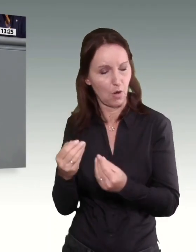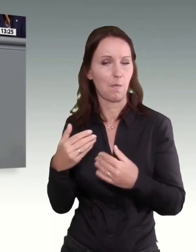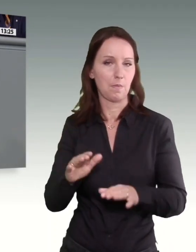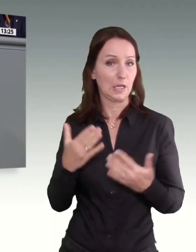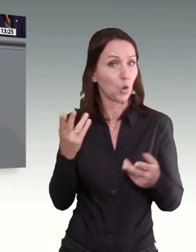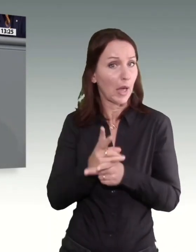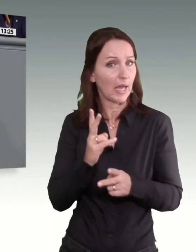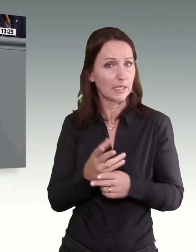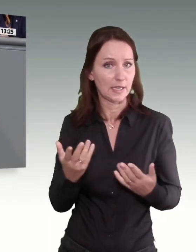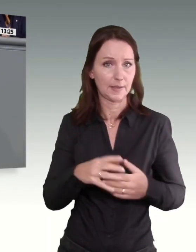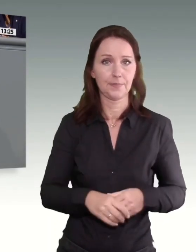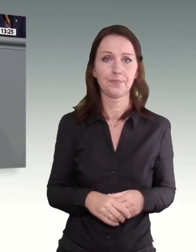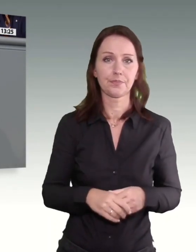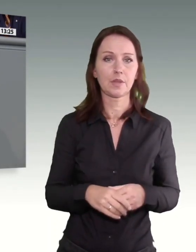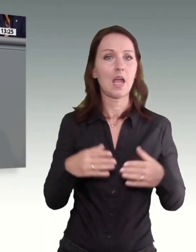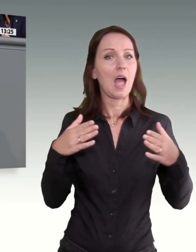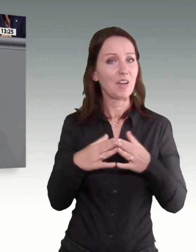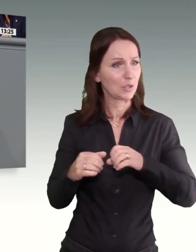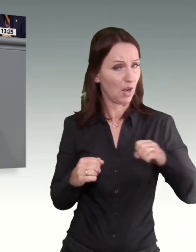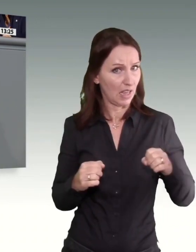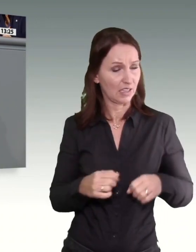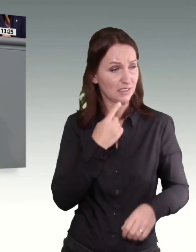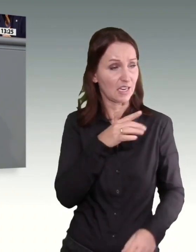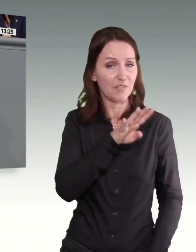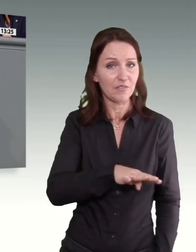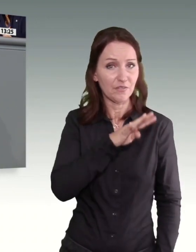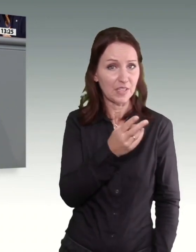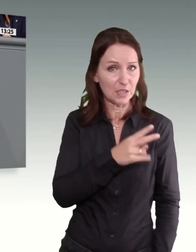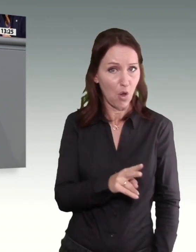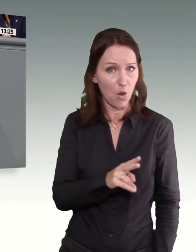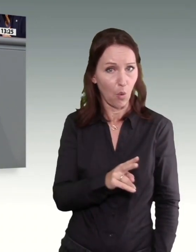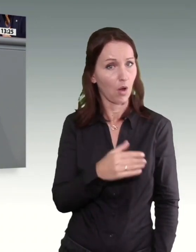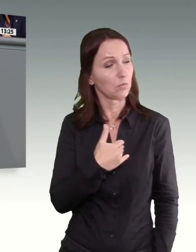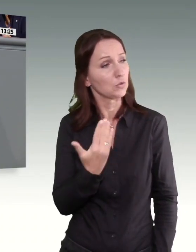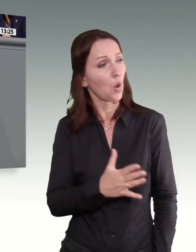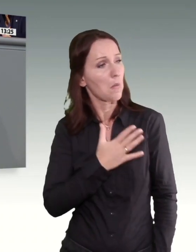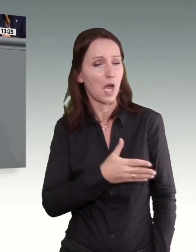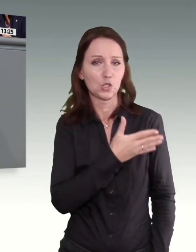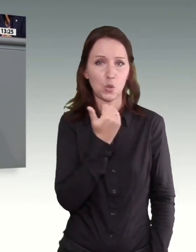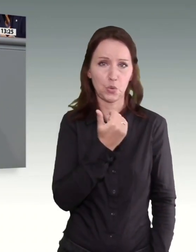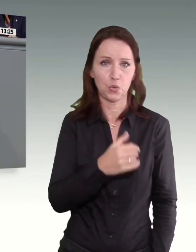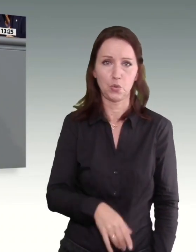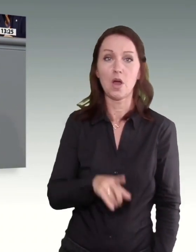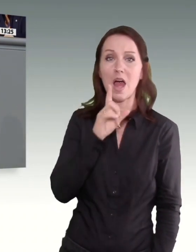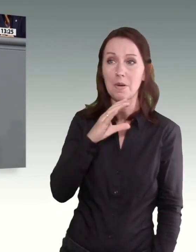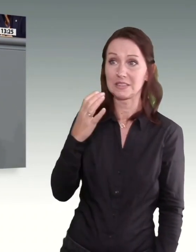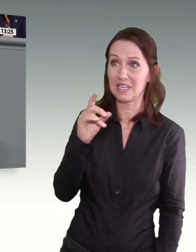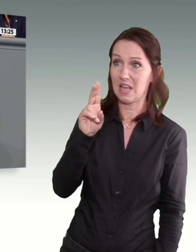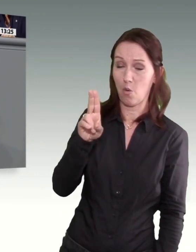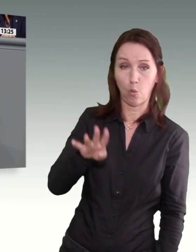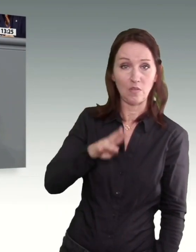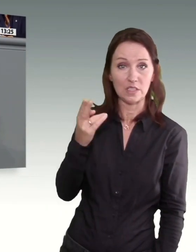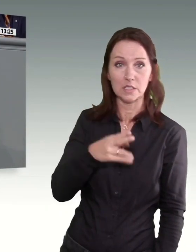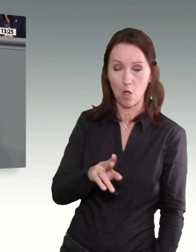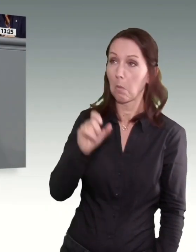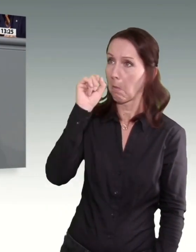14 Euro von der Fraktion Die Linke überrascht nicht. 14 Euro von der CDU, dafür